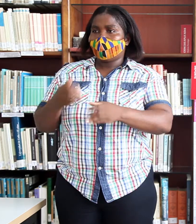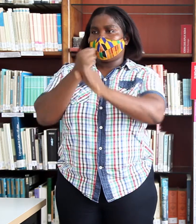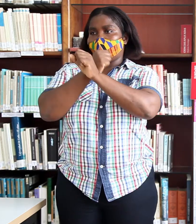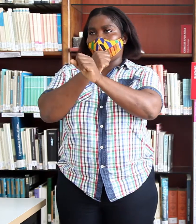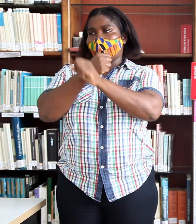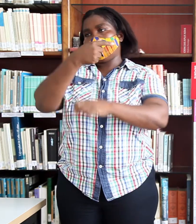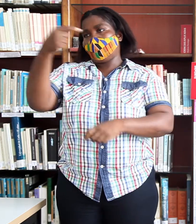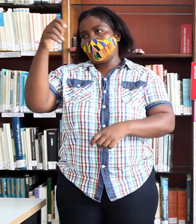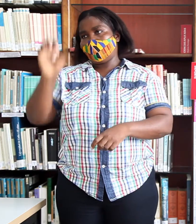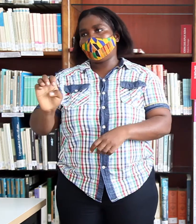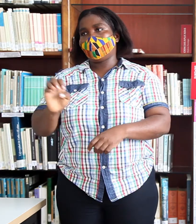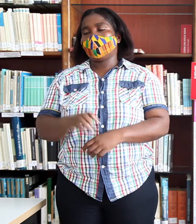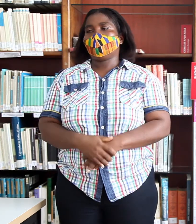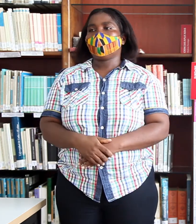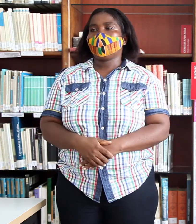guineano.